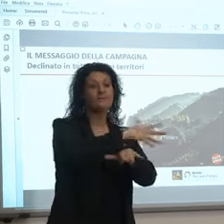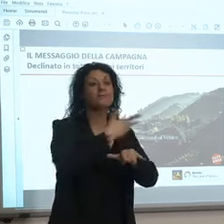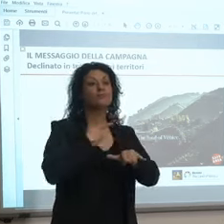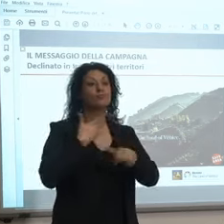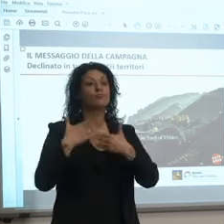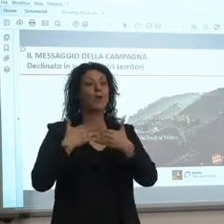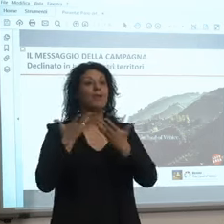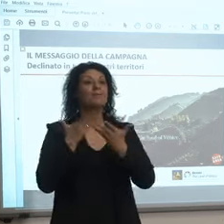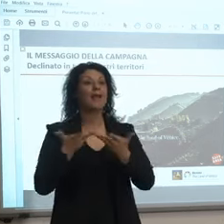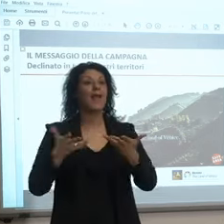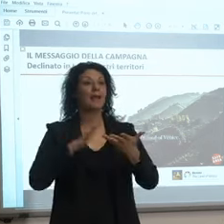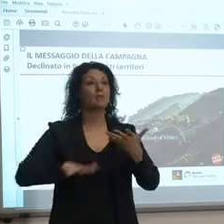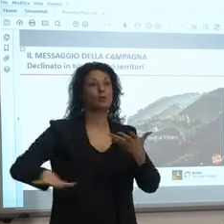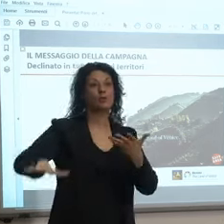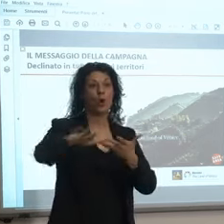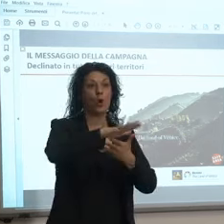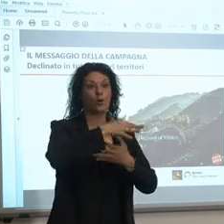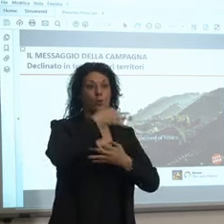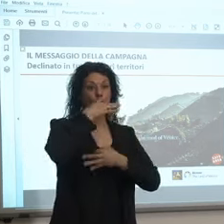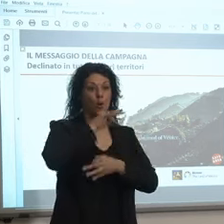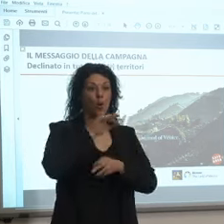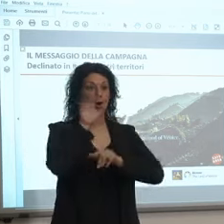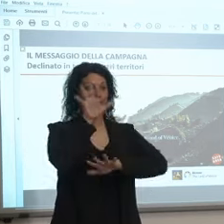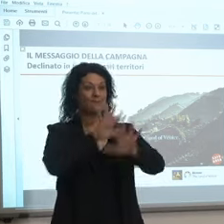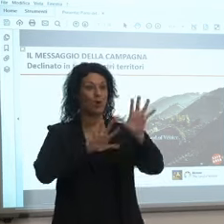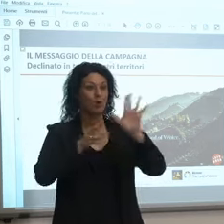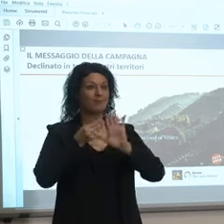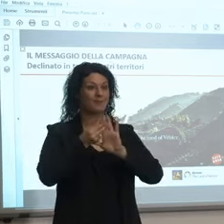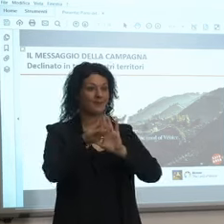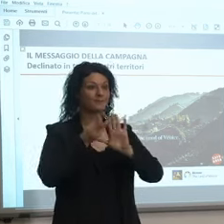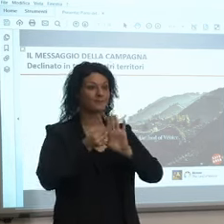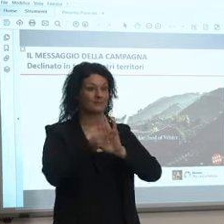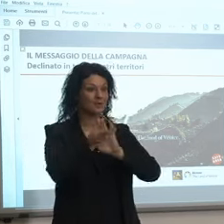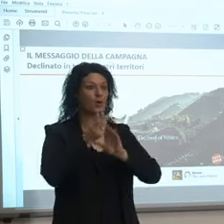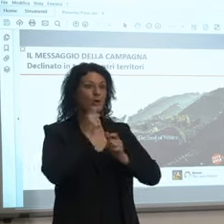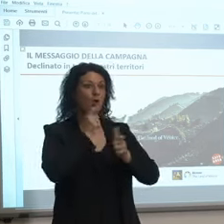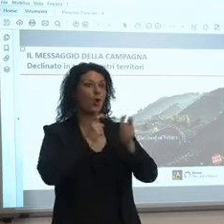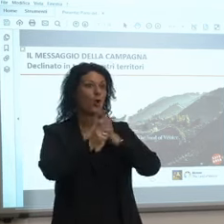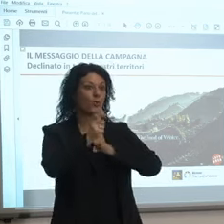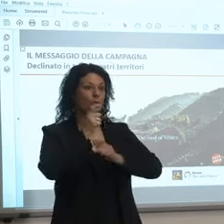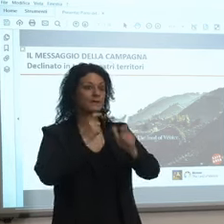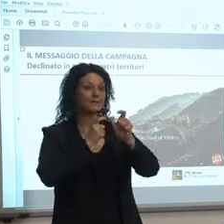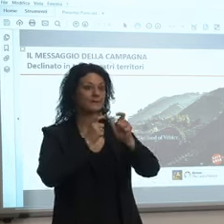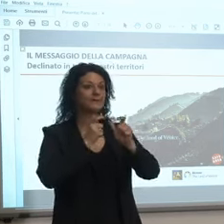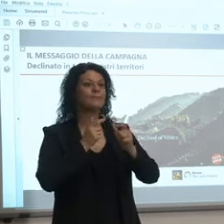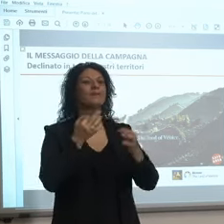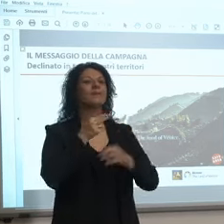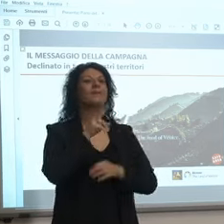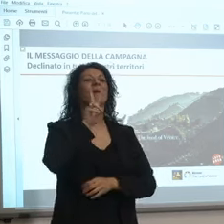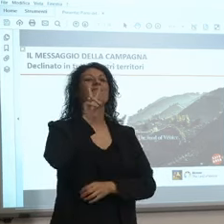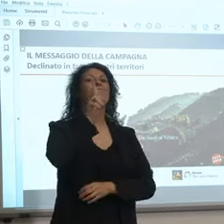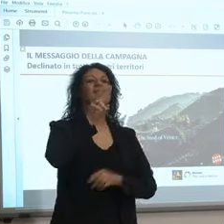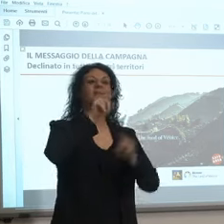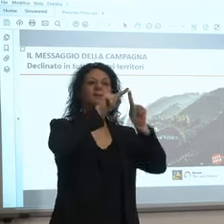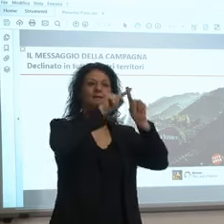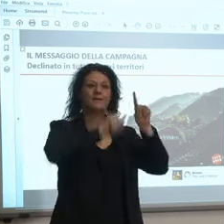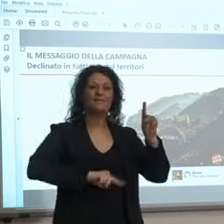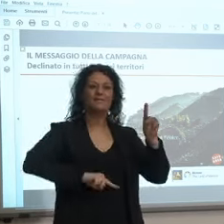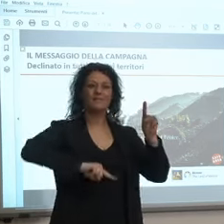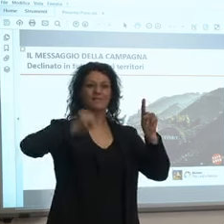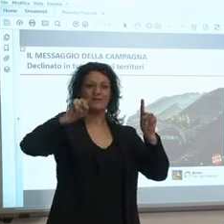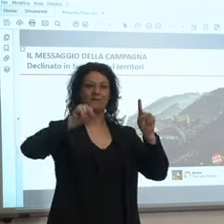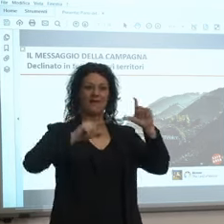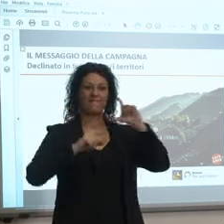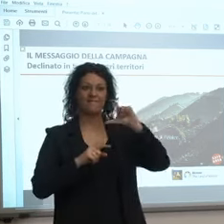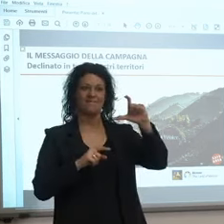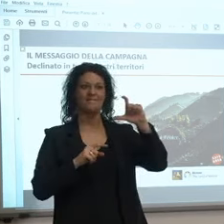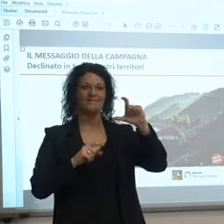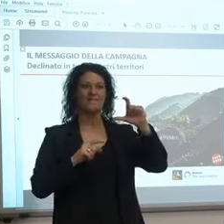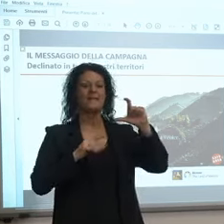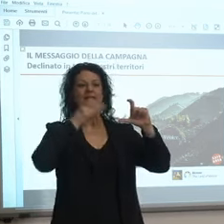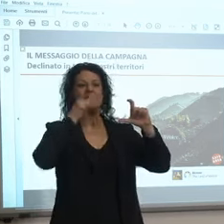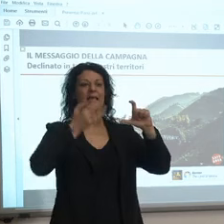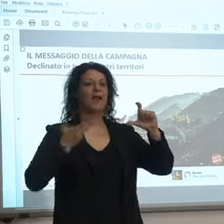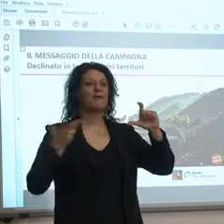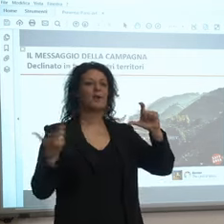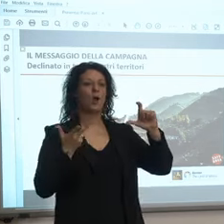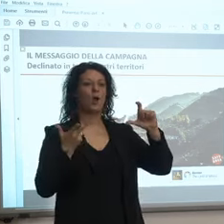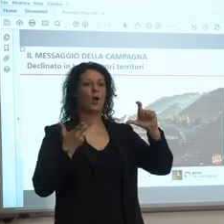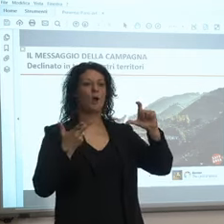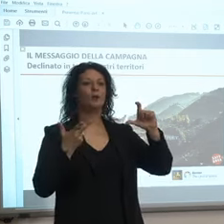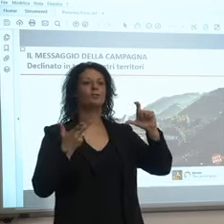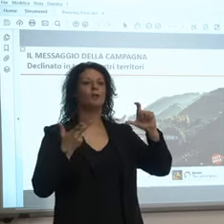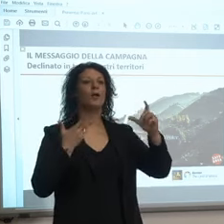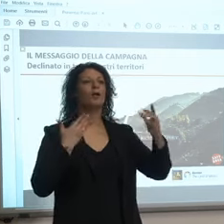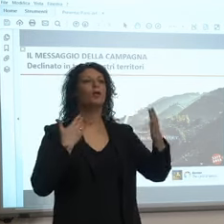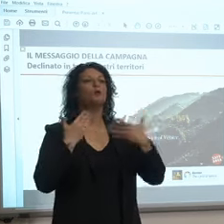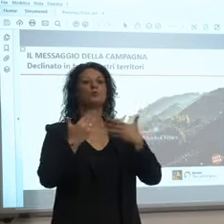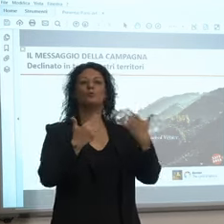secondo me se riusciremo da ora nei prossimi anni a comunicarlo in maniera forte arriveremo un domani a non avere